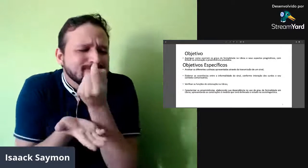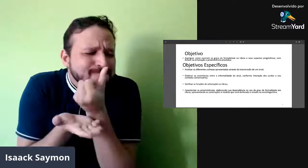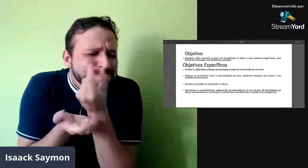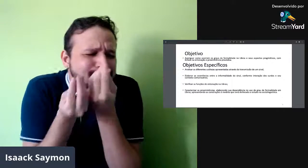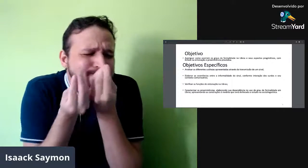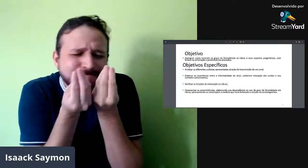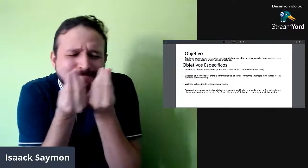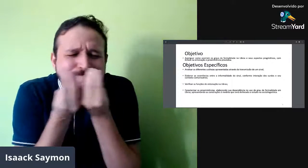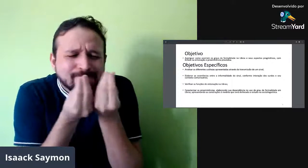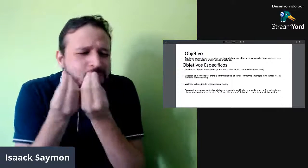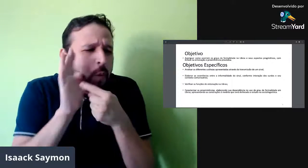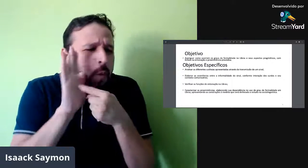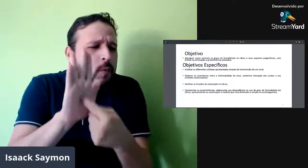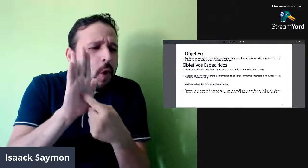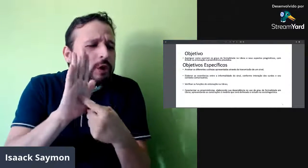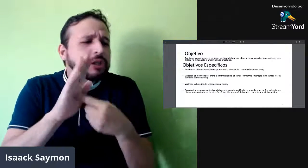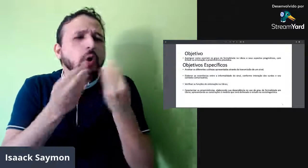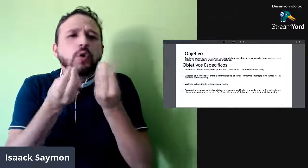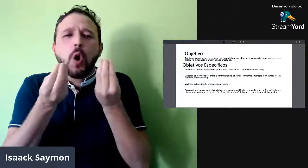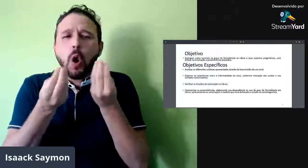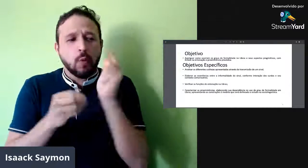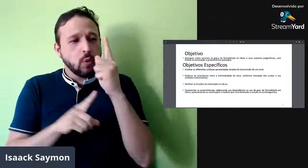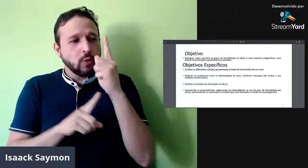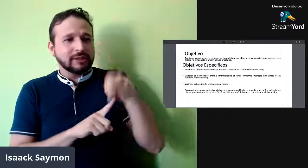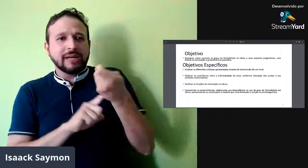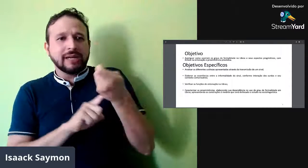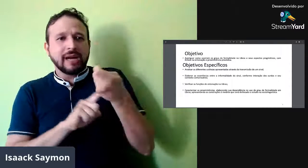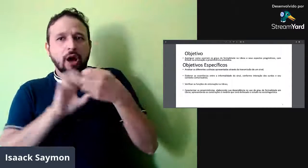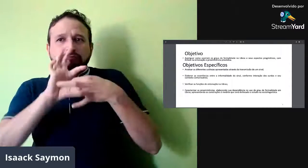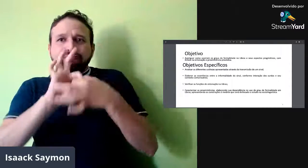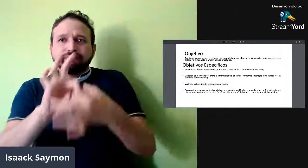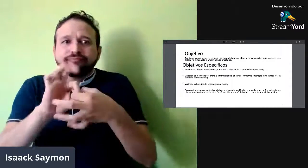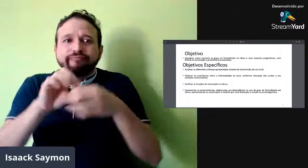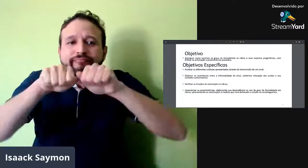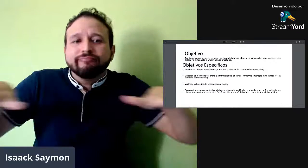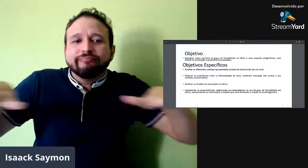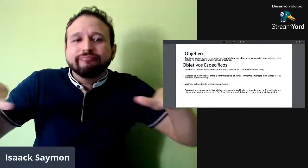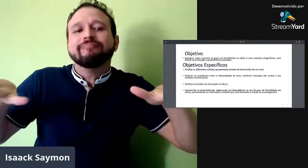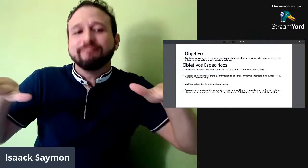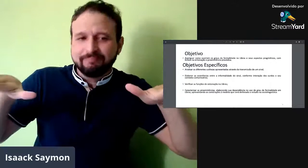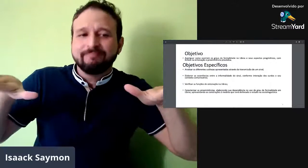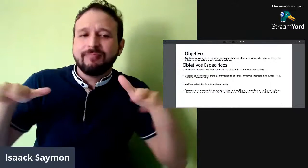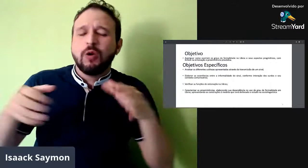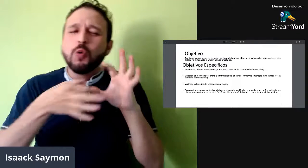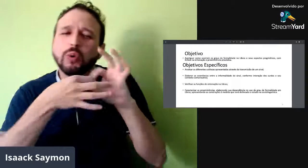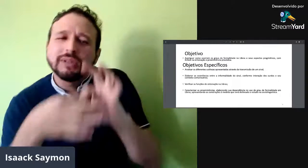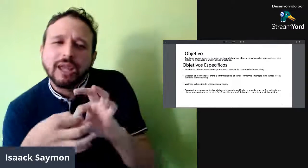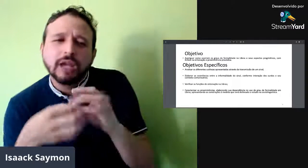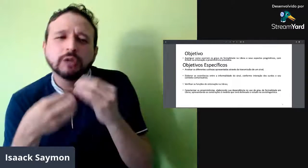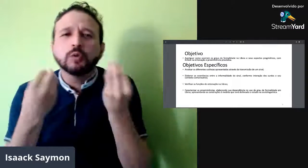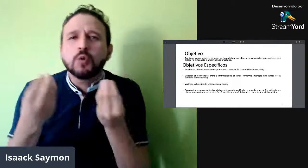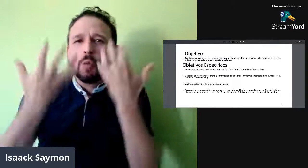sutilezas, né, que apresentam ali um sinal específico dentro de contexto.